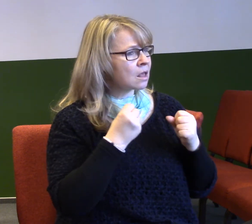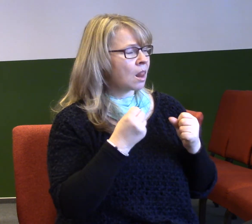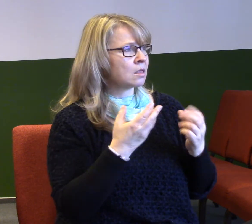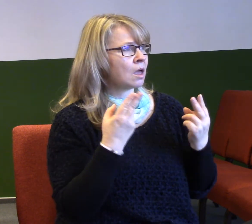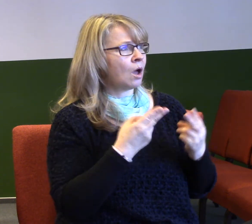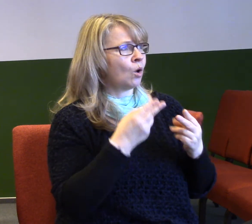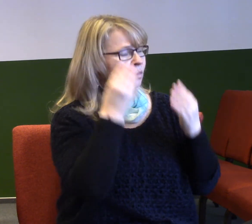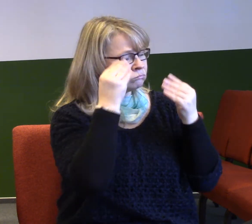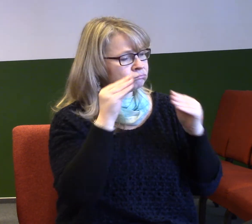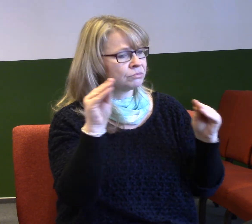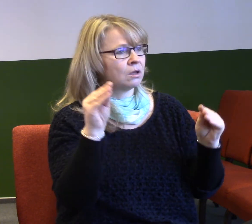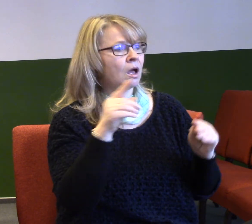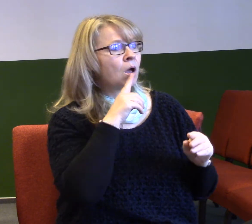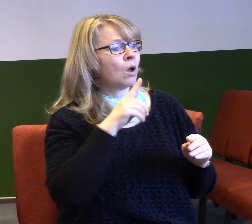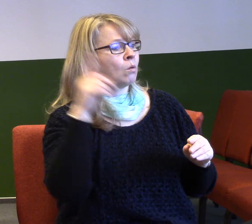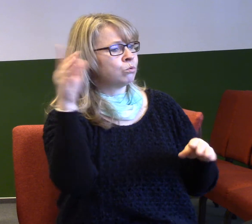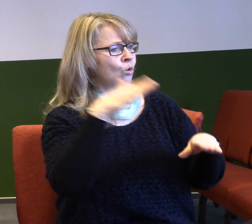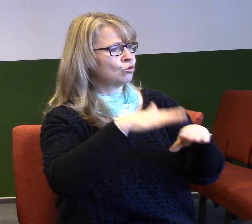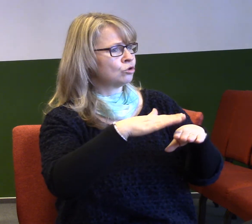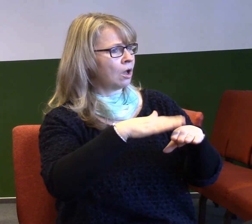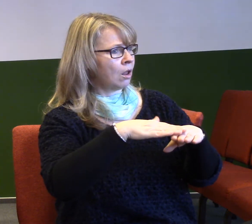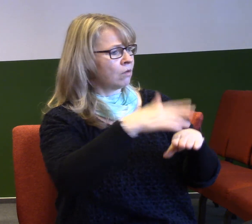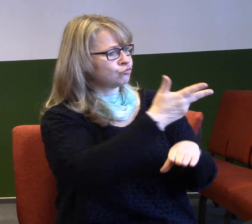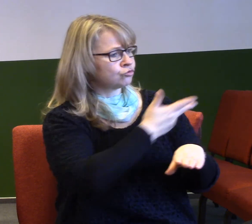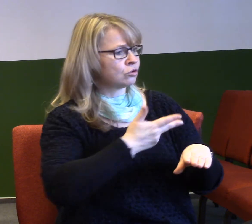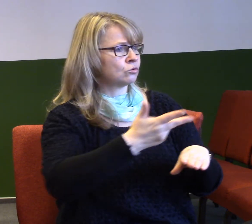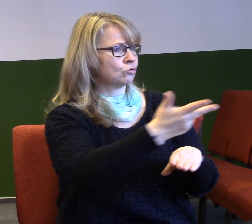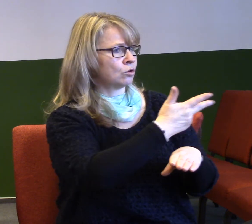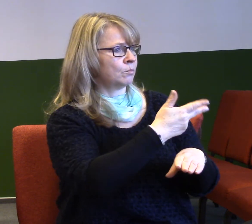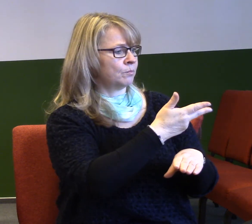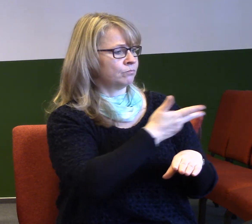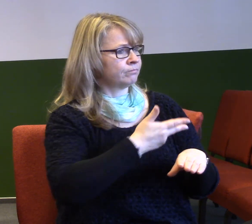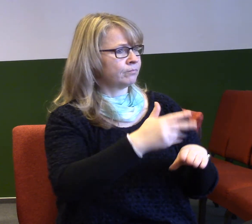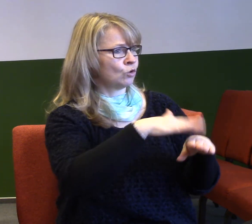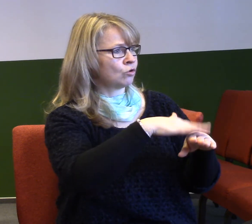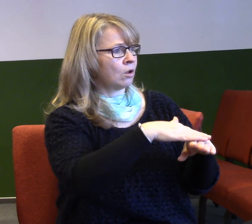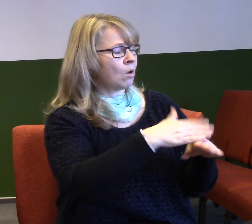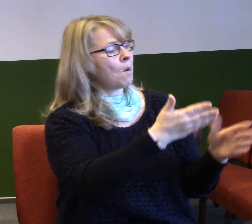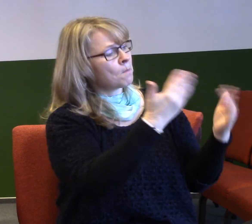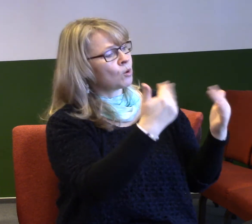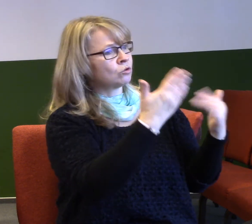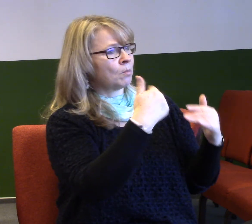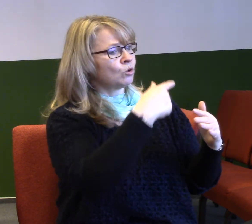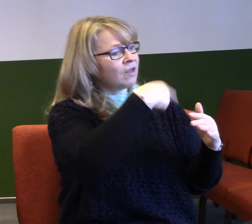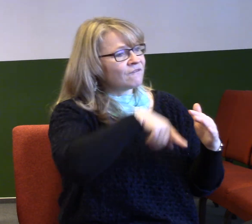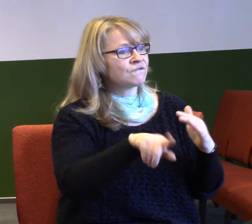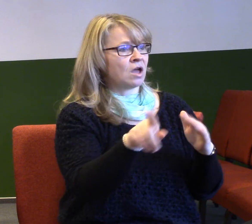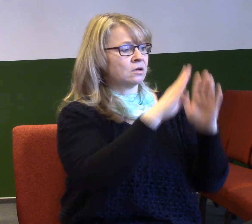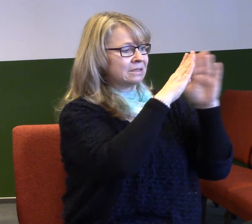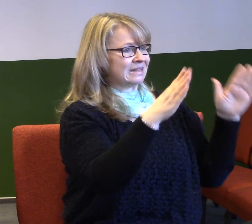Hospodin hned řekl Mojžíšovi, Áronovi a Miriam. Vidíte všichni tři ke stanu setkávání. Pro vás,